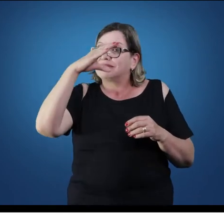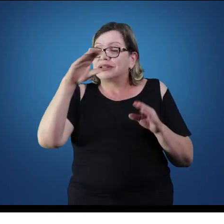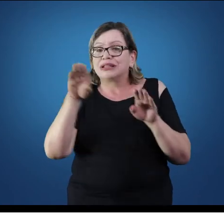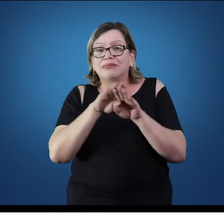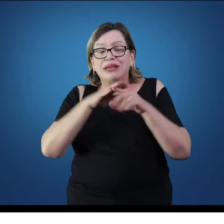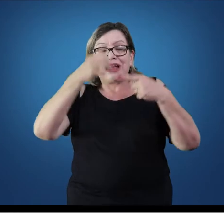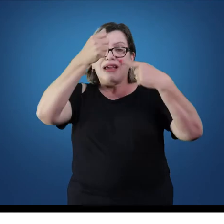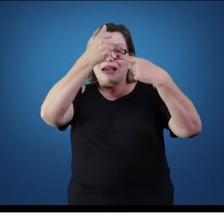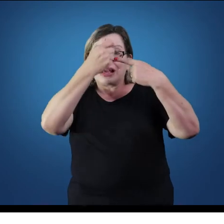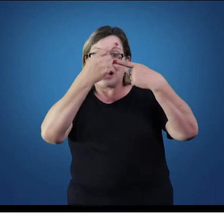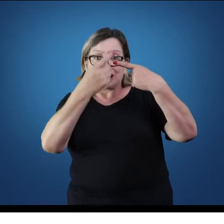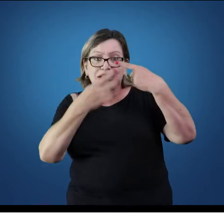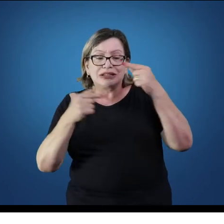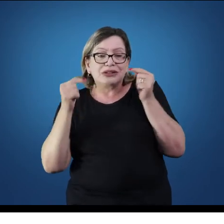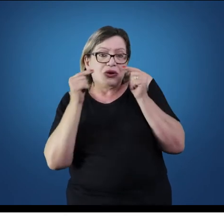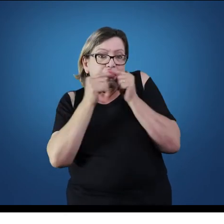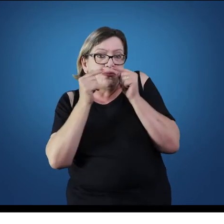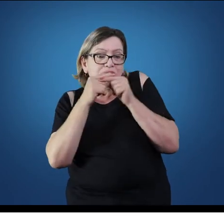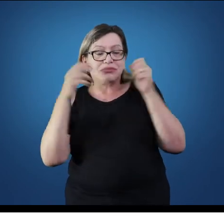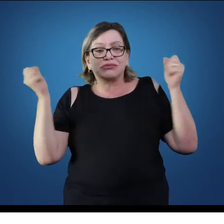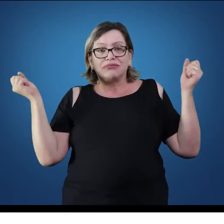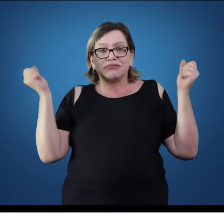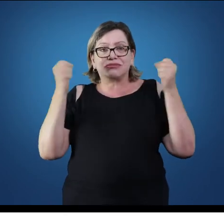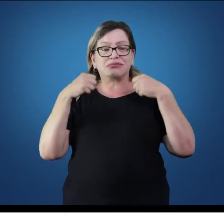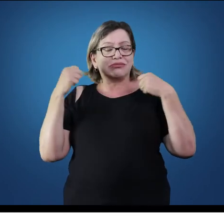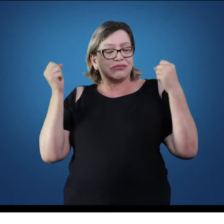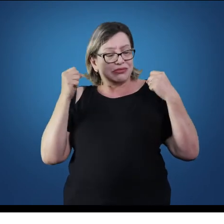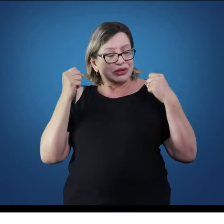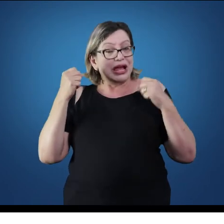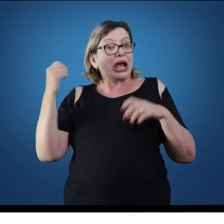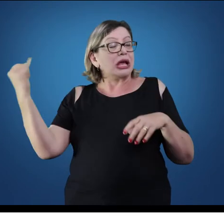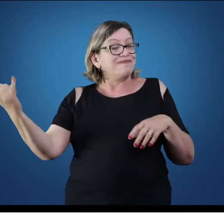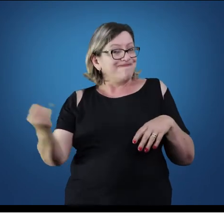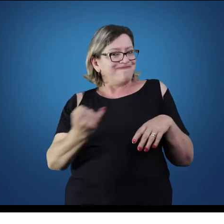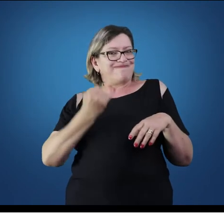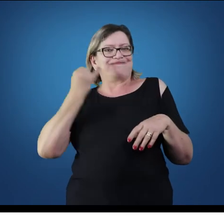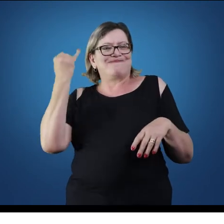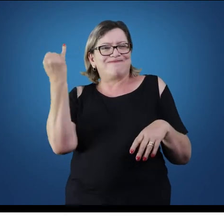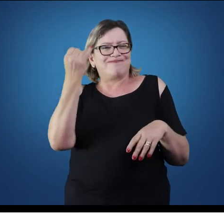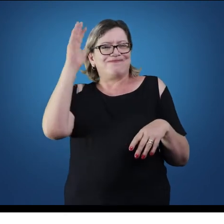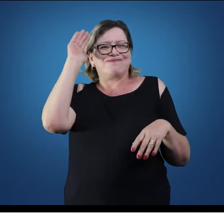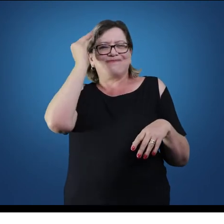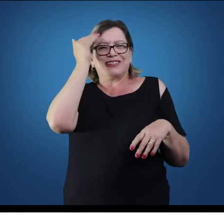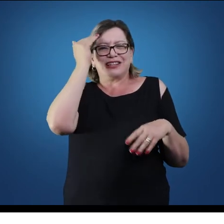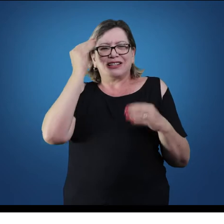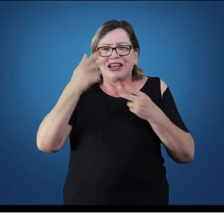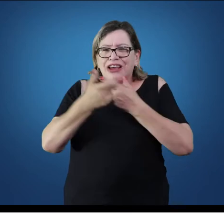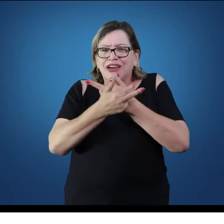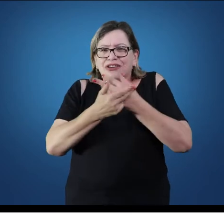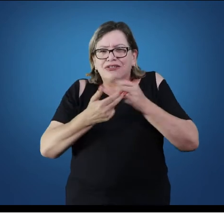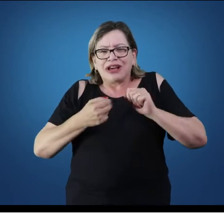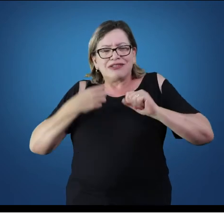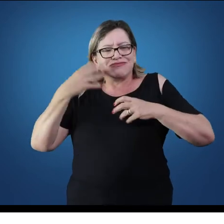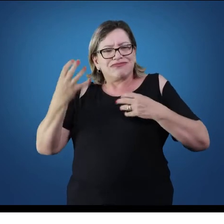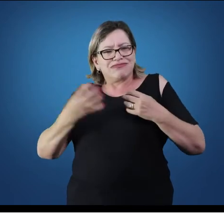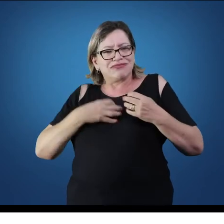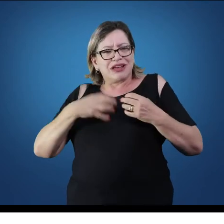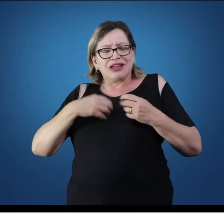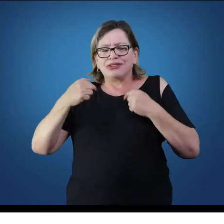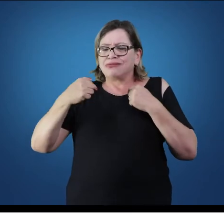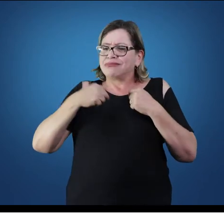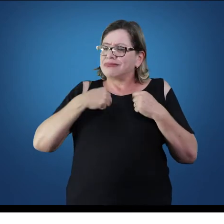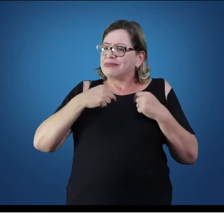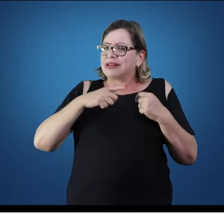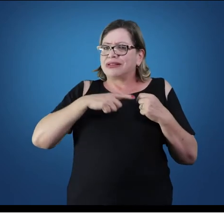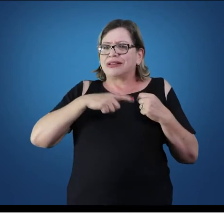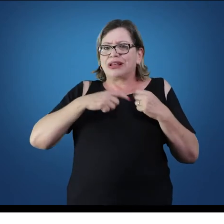relacionadas à área da educação física. Ela é muito importante para a gente compreender essas diversas manifestações que nós temos no nosso